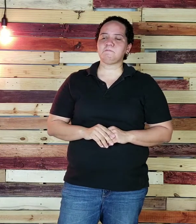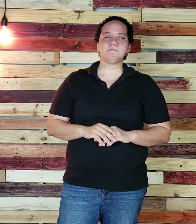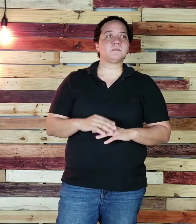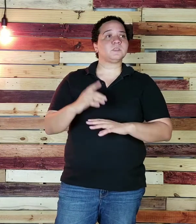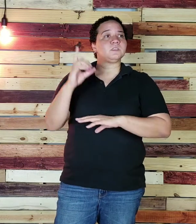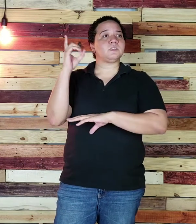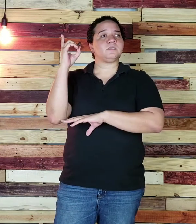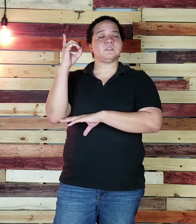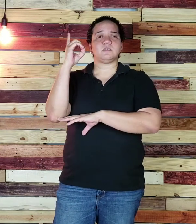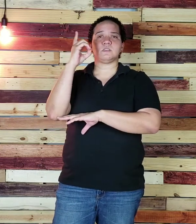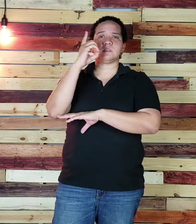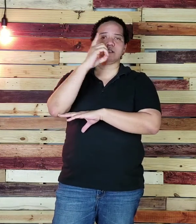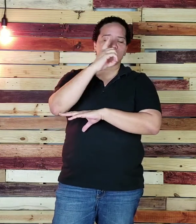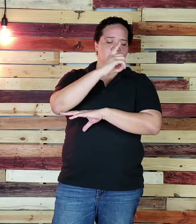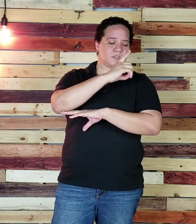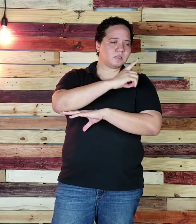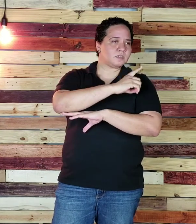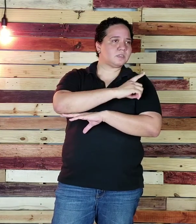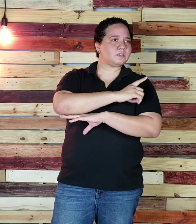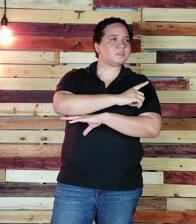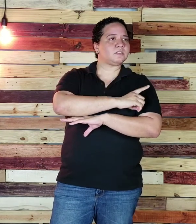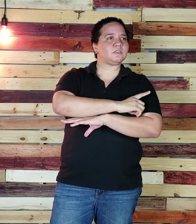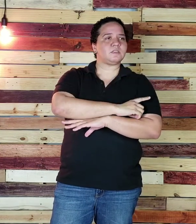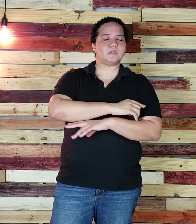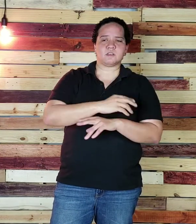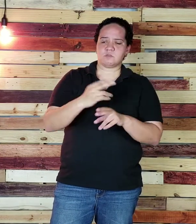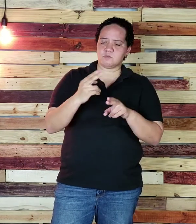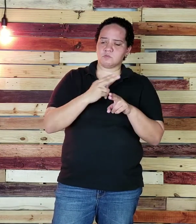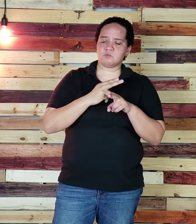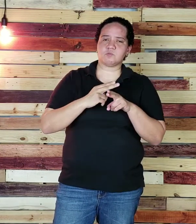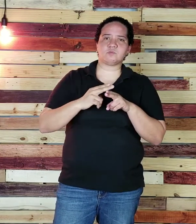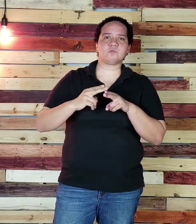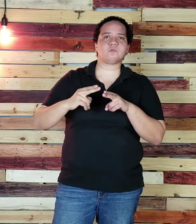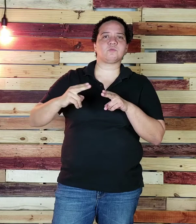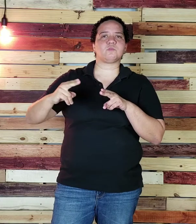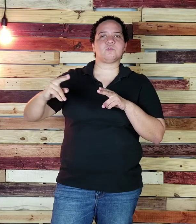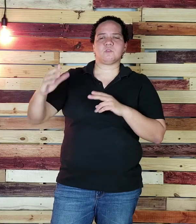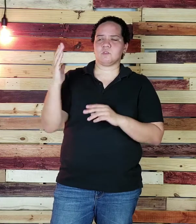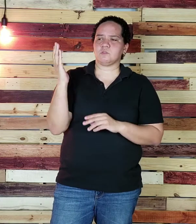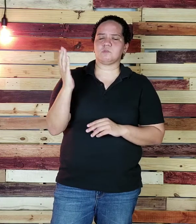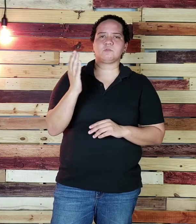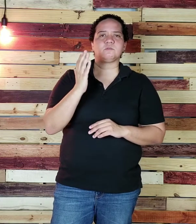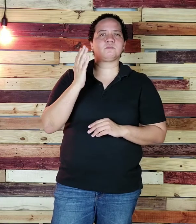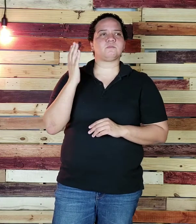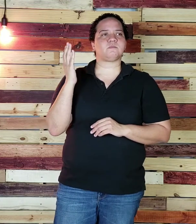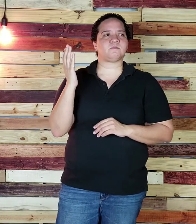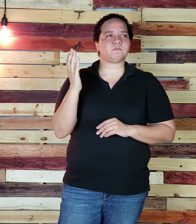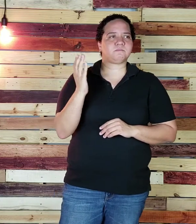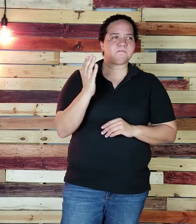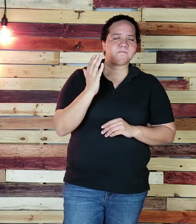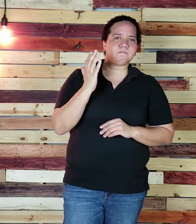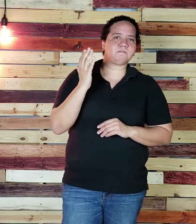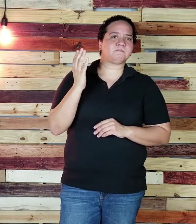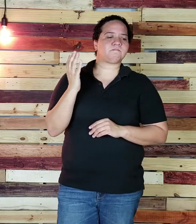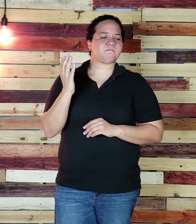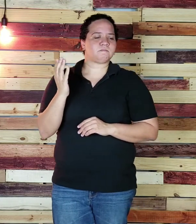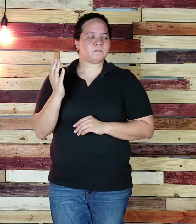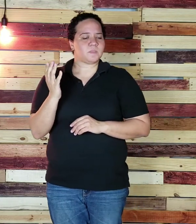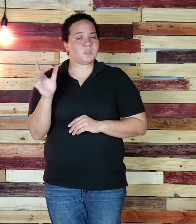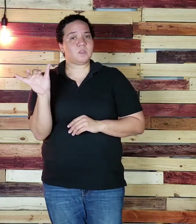Parece que los días son más cortos Que